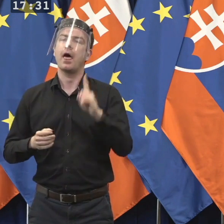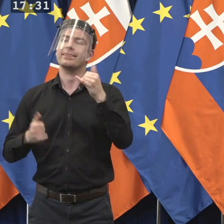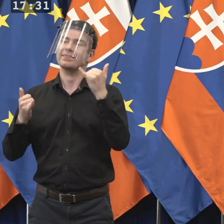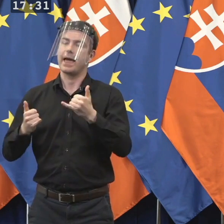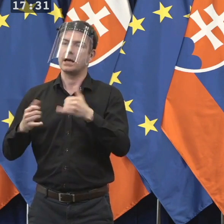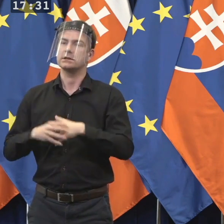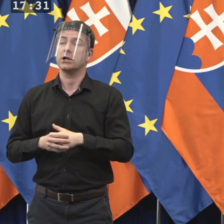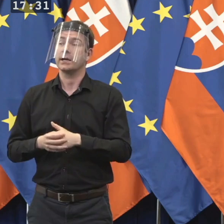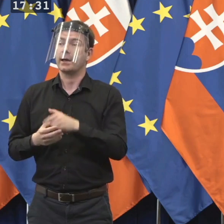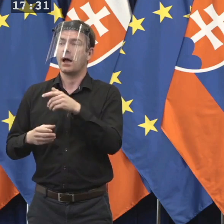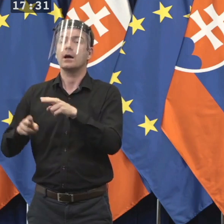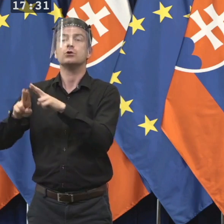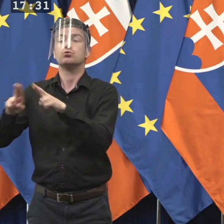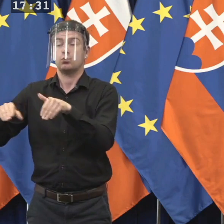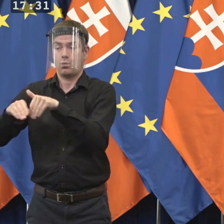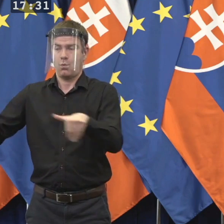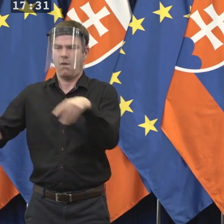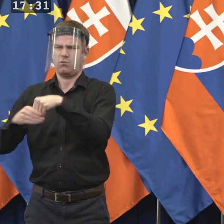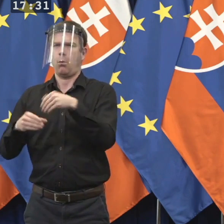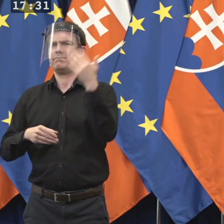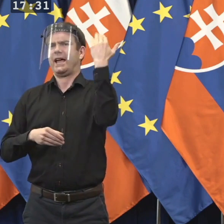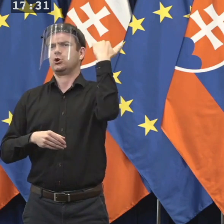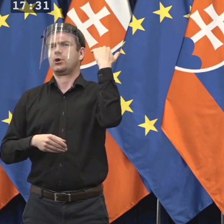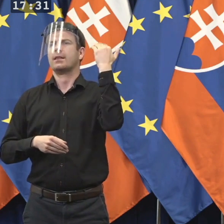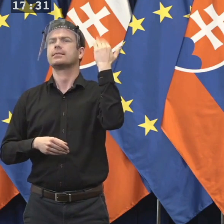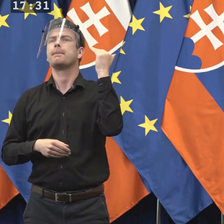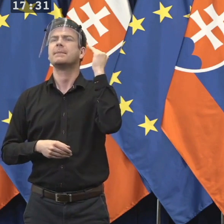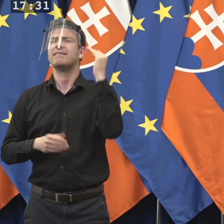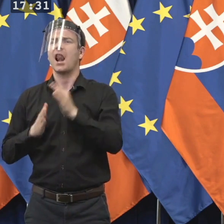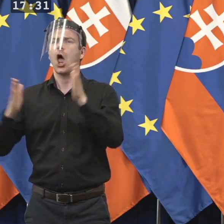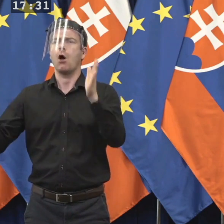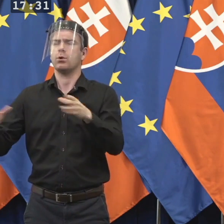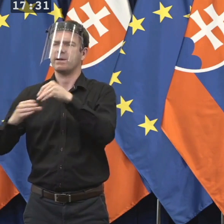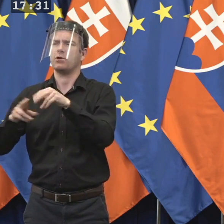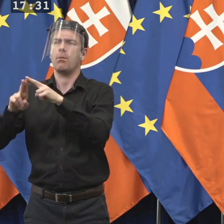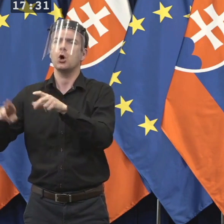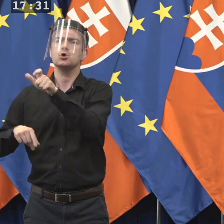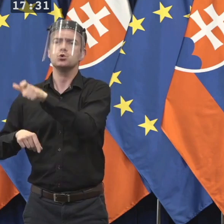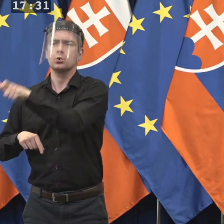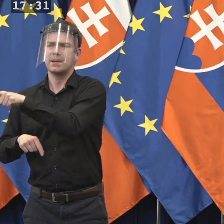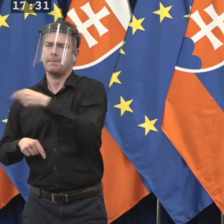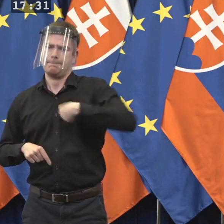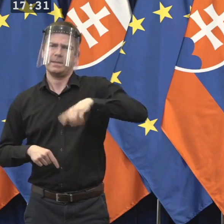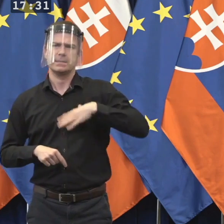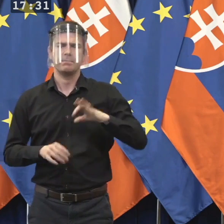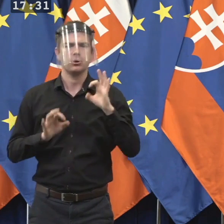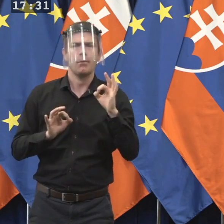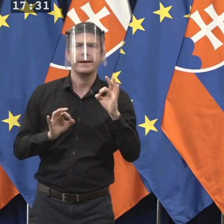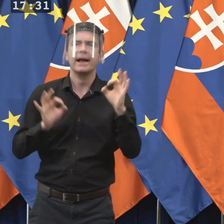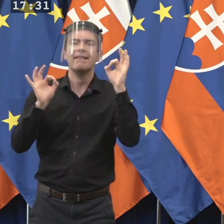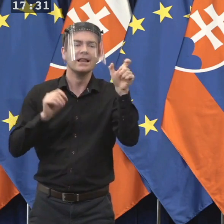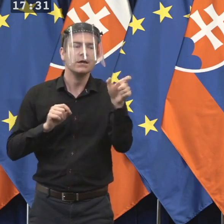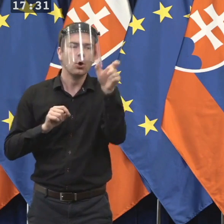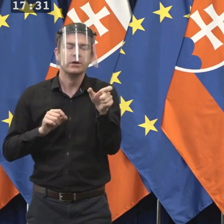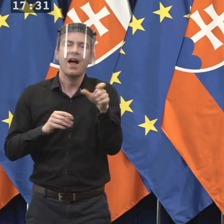sú navolení za minulej doby, minulej éry, aby tam boli aj tí zástupcovia reformných súdcov. To sme aj dnešnou